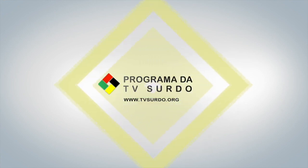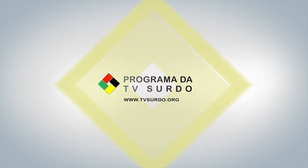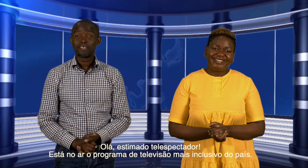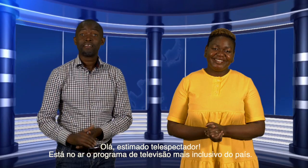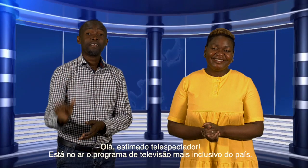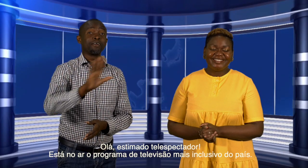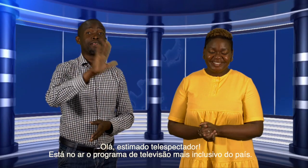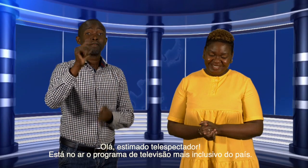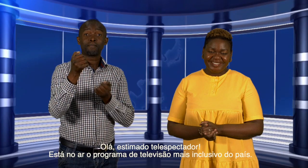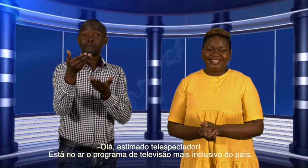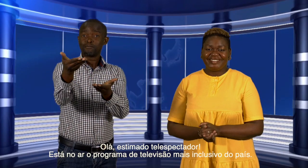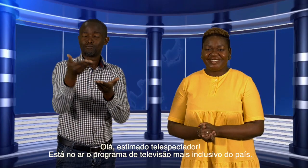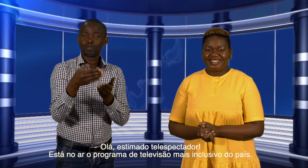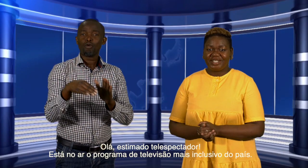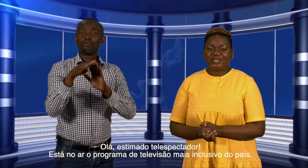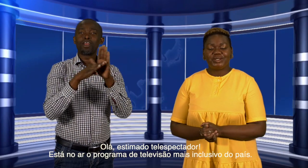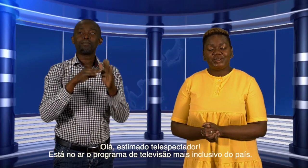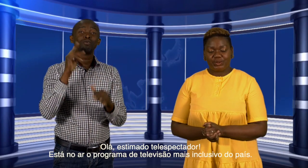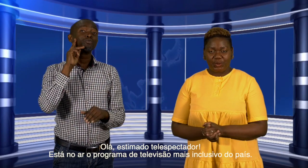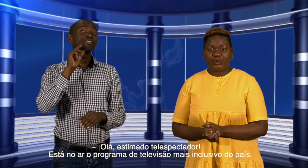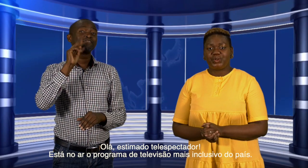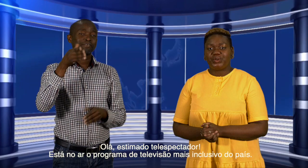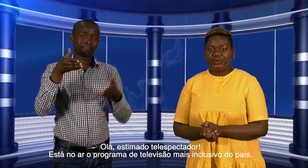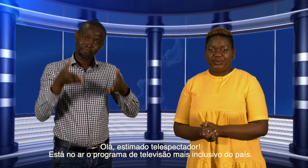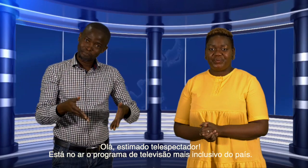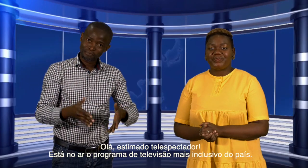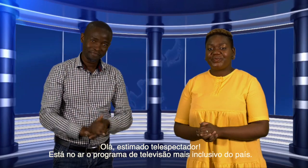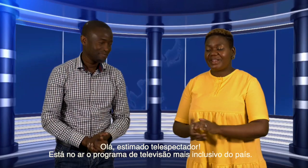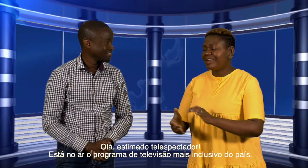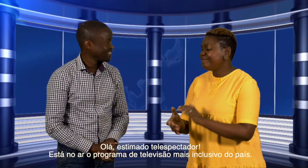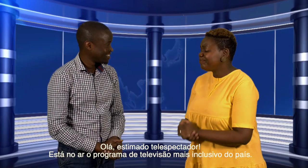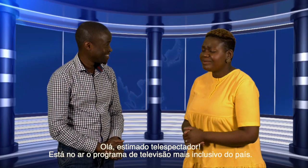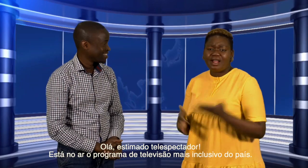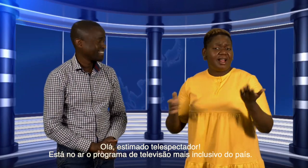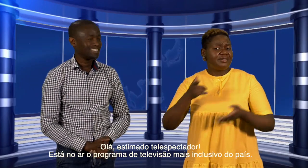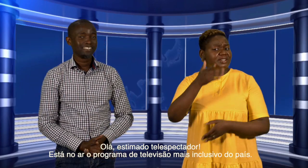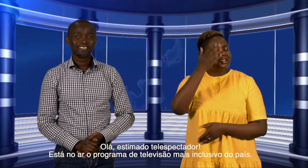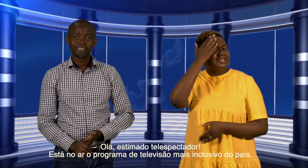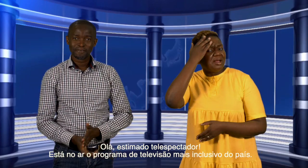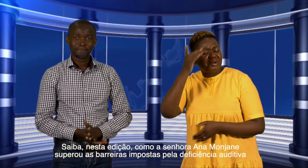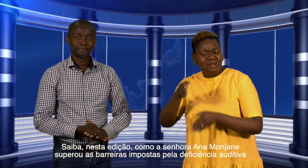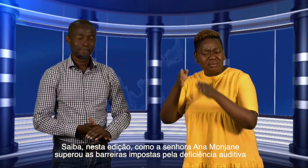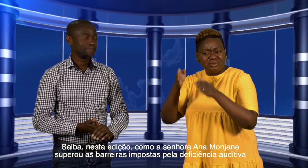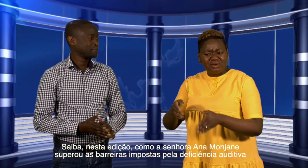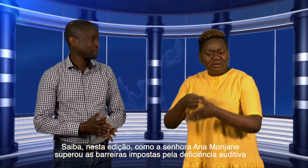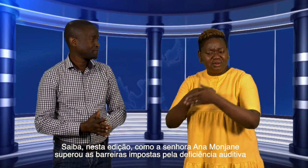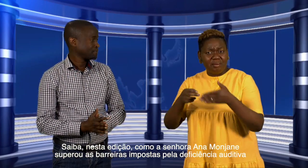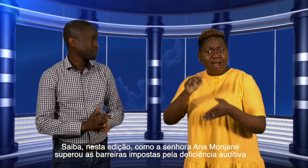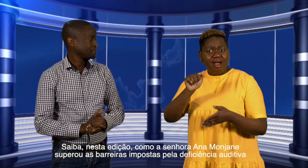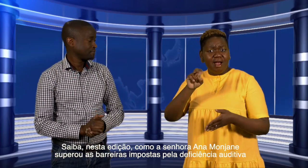Olá, estimado telespectador, está no ar o programa de televisão mais inclusivo do país. Saiba nesta edição